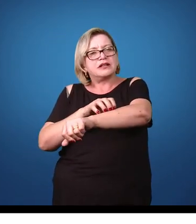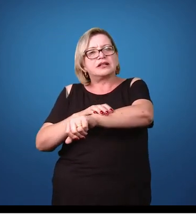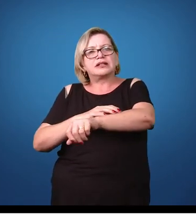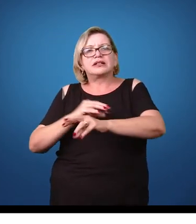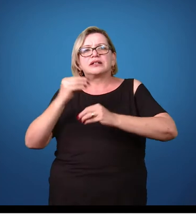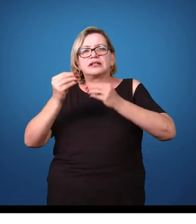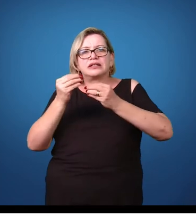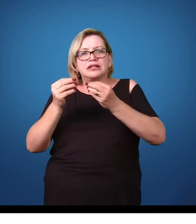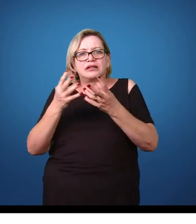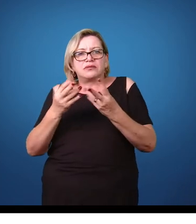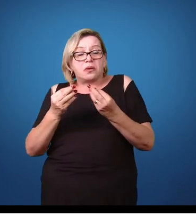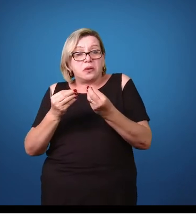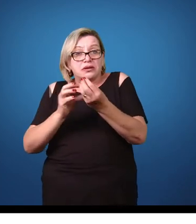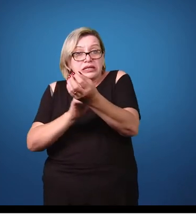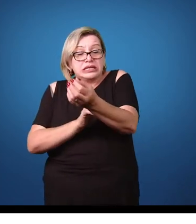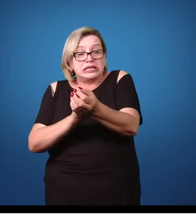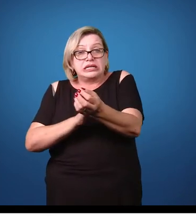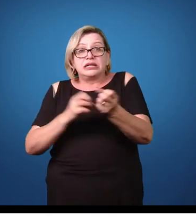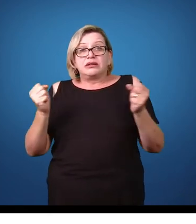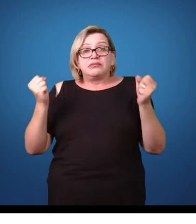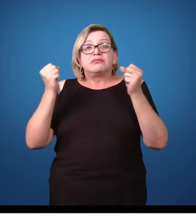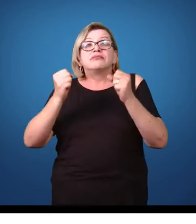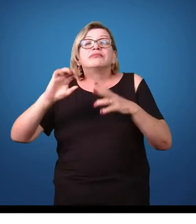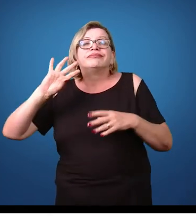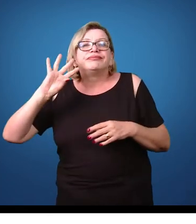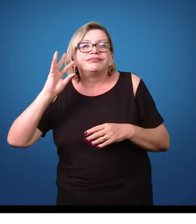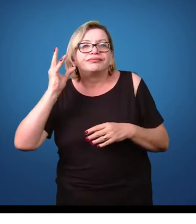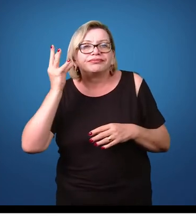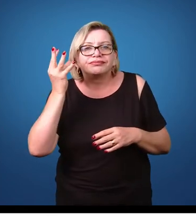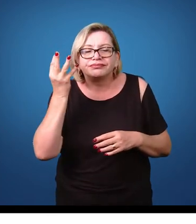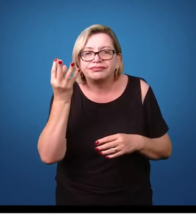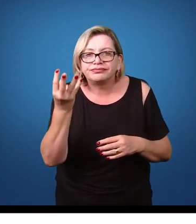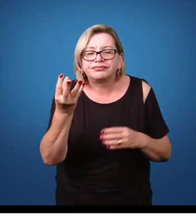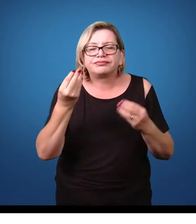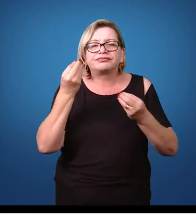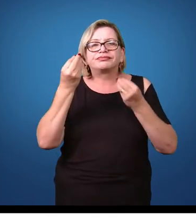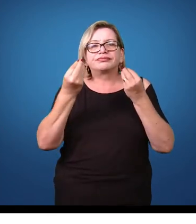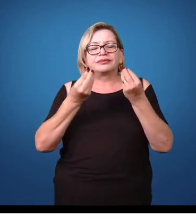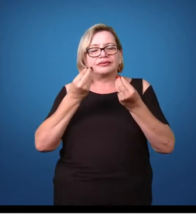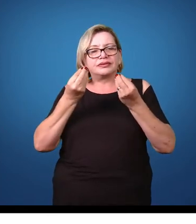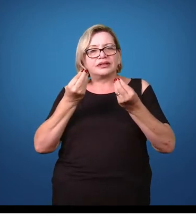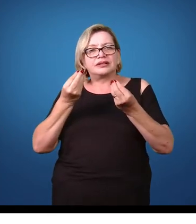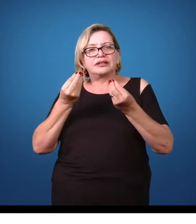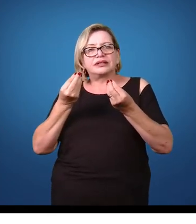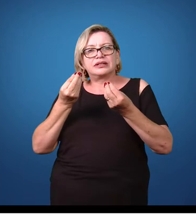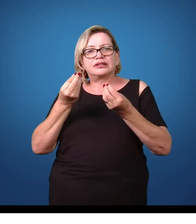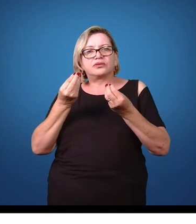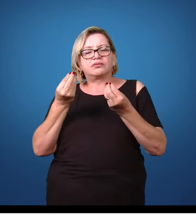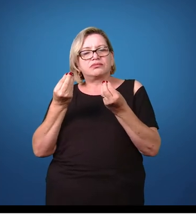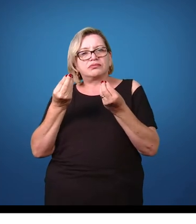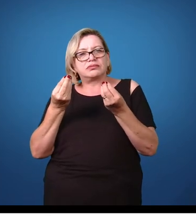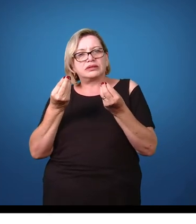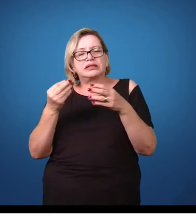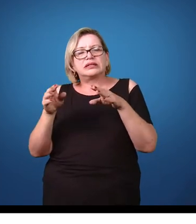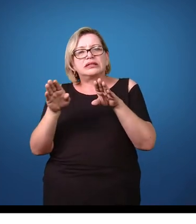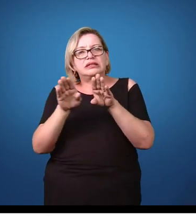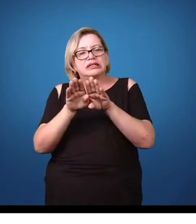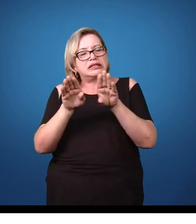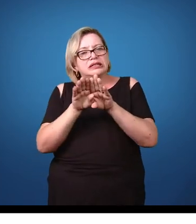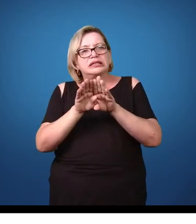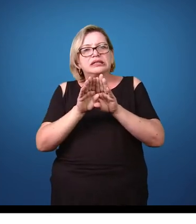excrementos, e a coceira que isso causa, o prurido, o processo inflamatório inicial, é que,